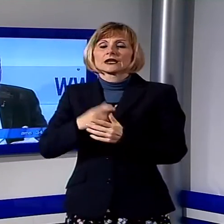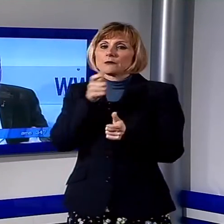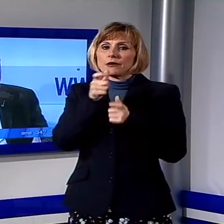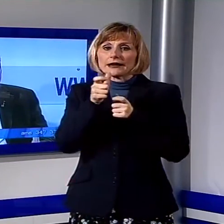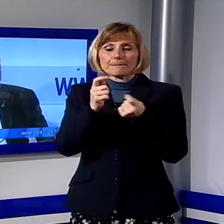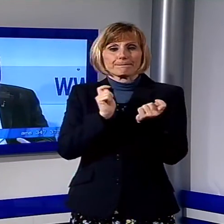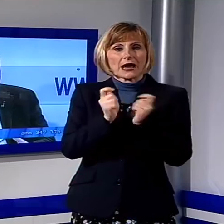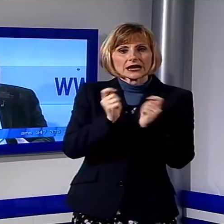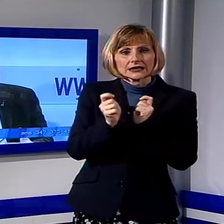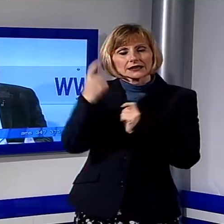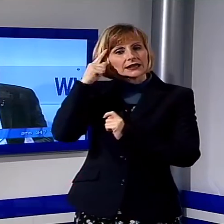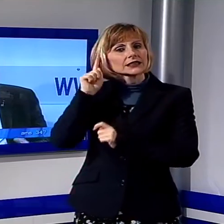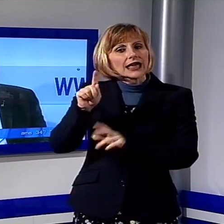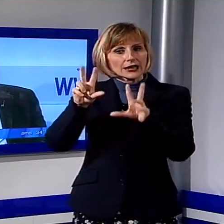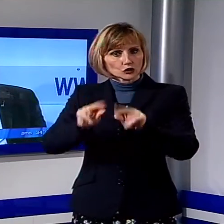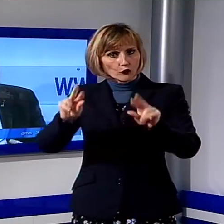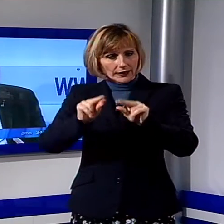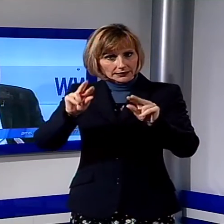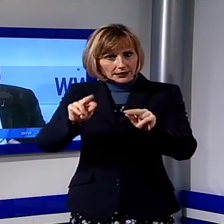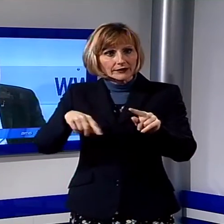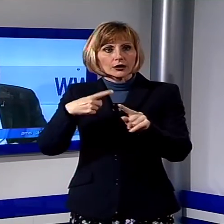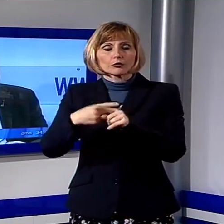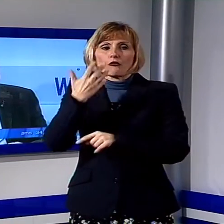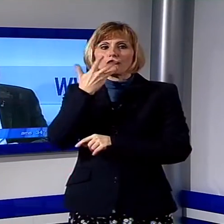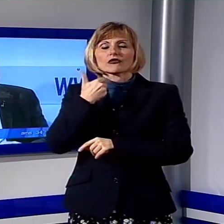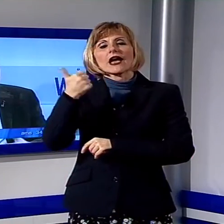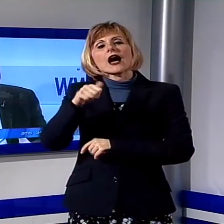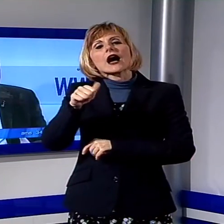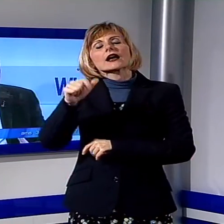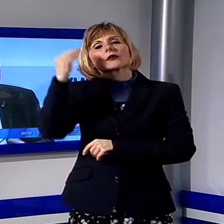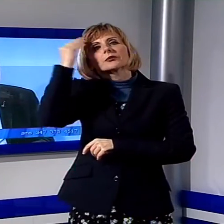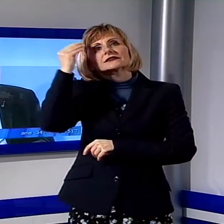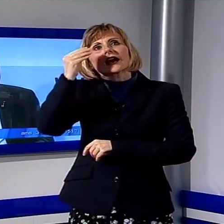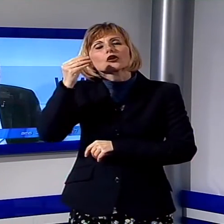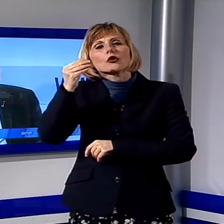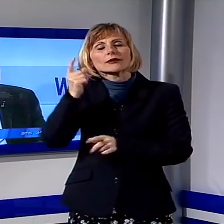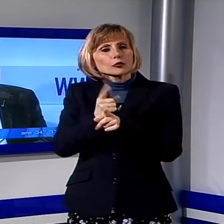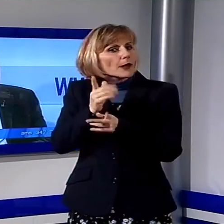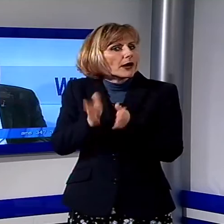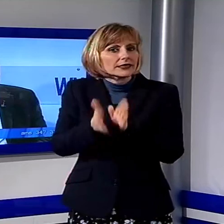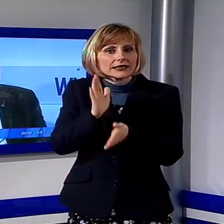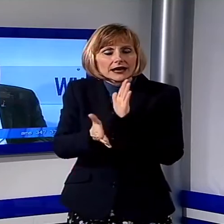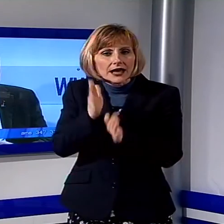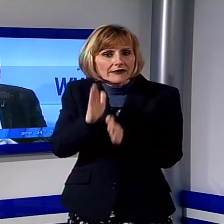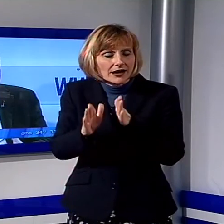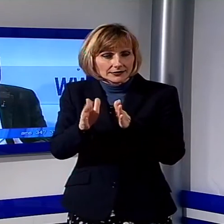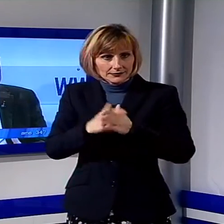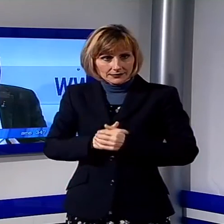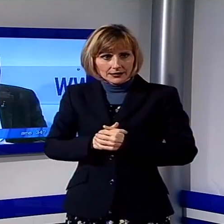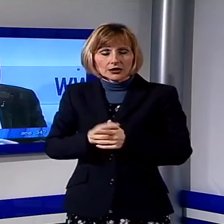le idee innovative, ma forse vorrei anche pensare alla capacità di non arrendersi mai, di trovare sempre delle esperienze nuove,